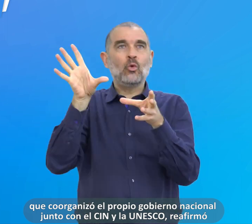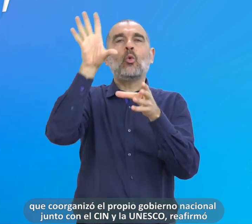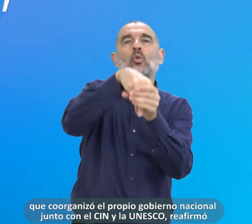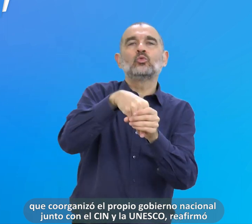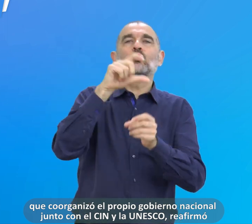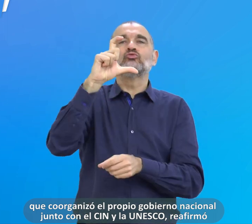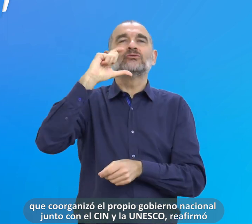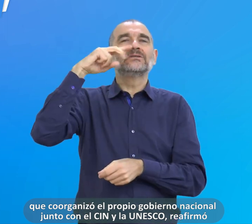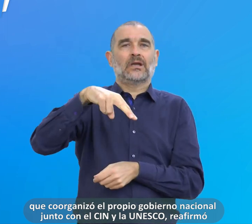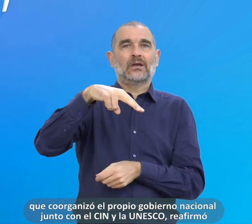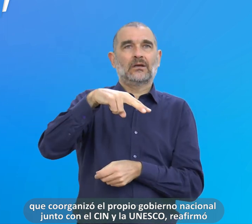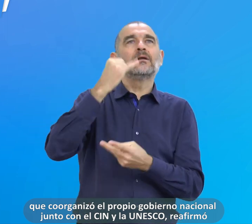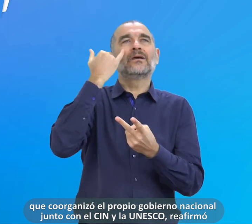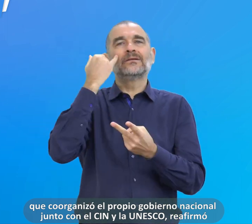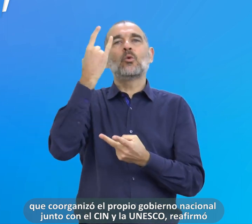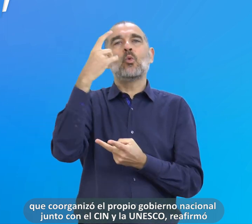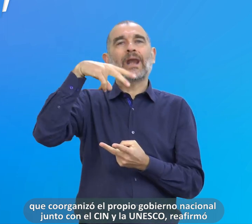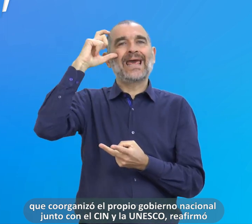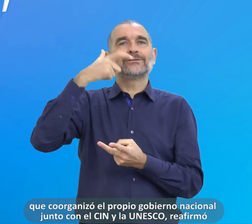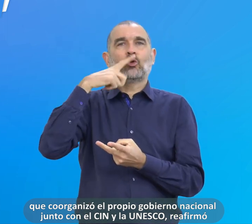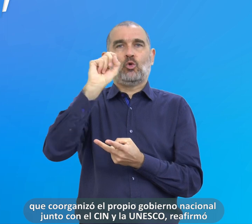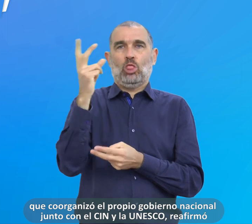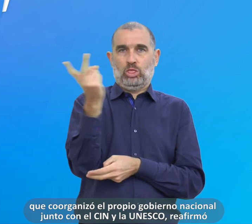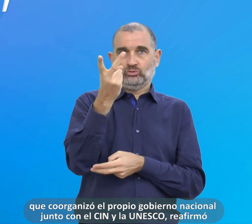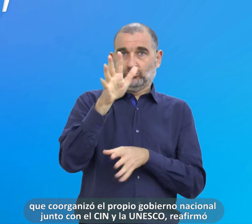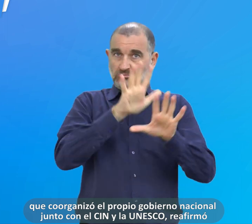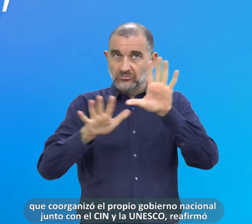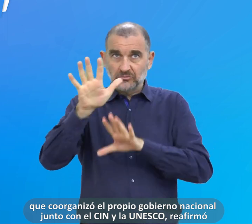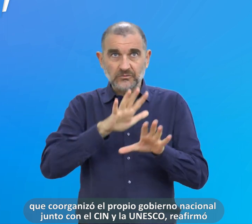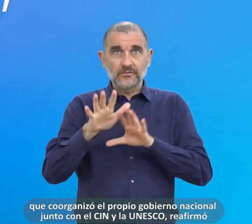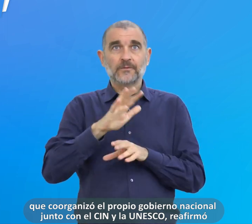junto con el CIN y la UNESCO